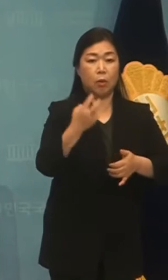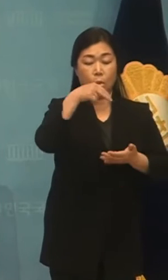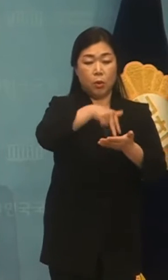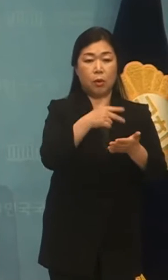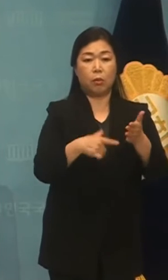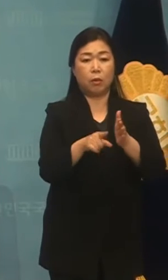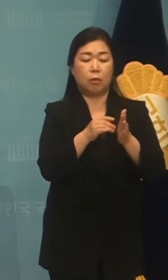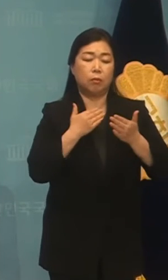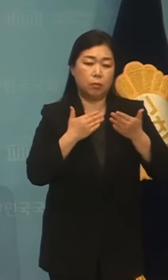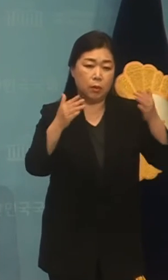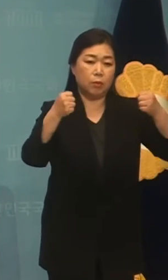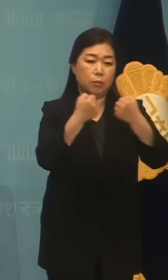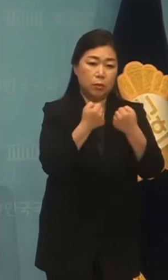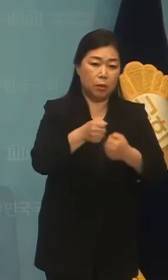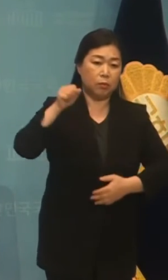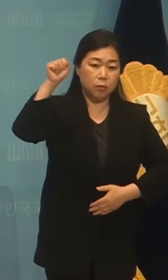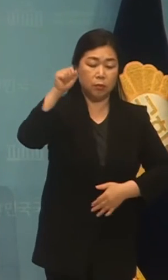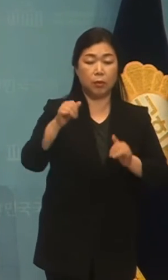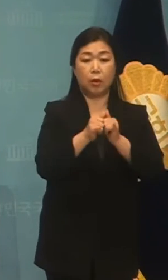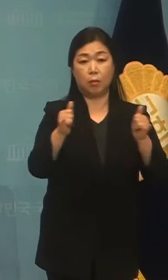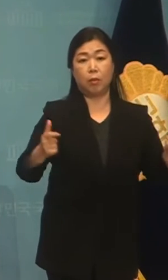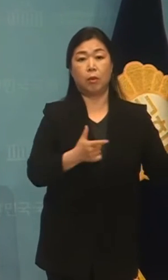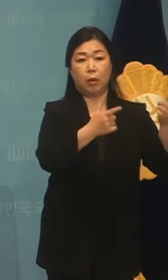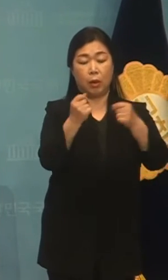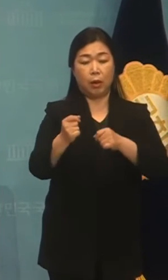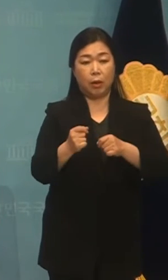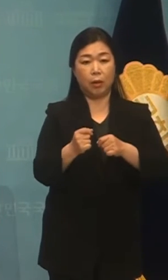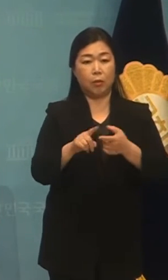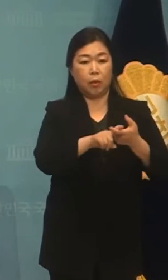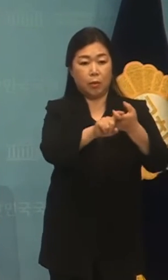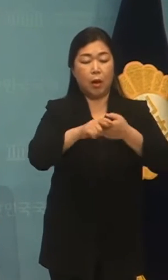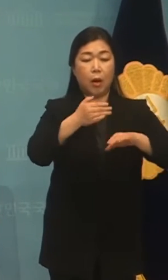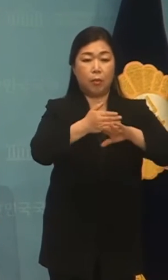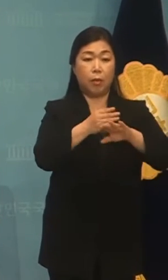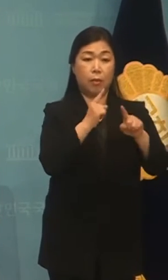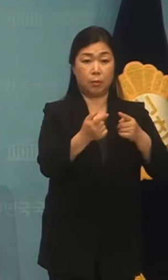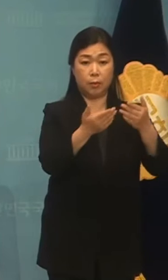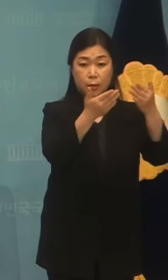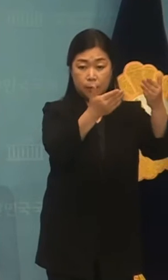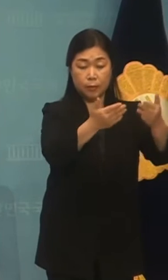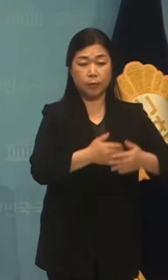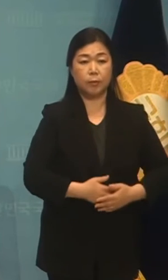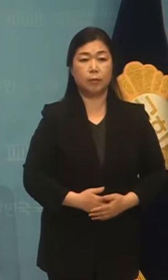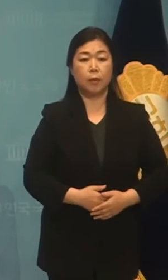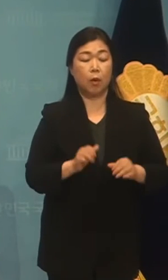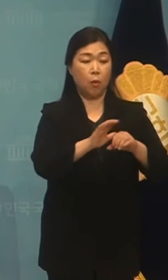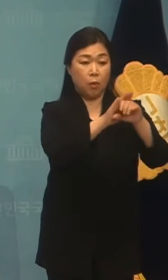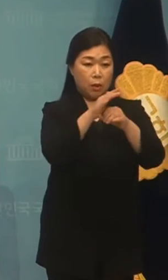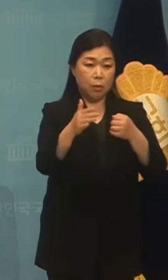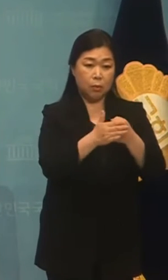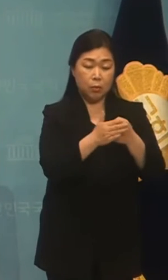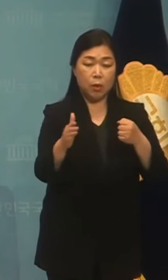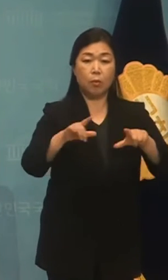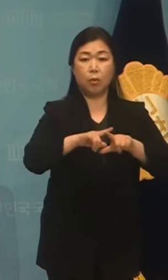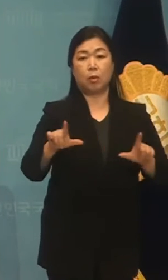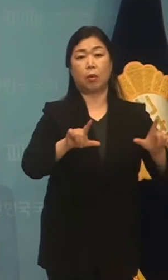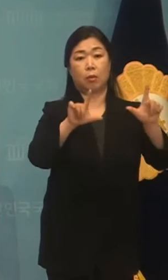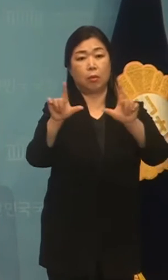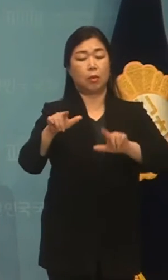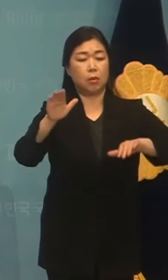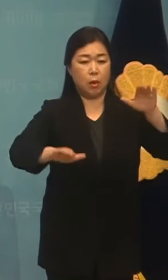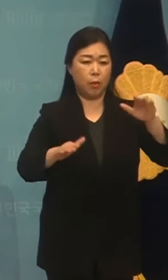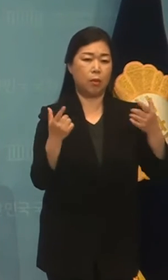헌신화로 처리하고 계시는 모든 분들께 깊은 연대와 감사의 마음을 전합니다. 코로나 팬데믹의 일상화는